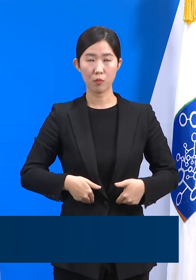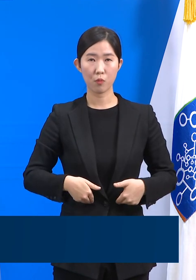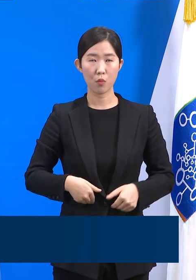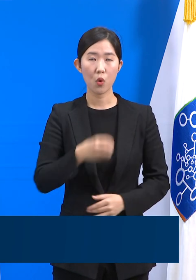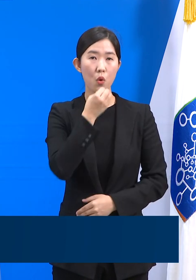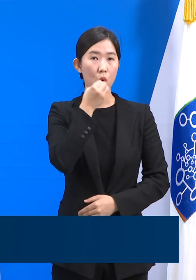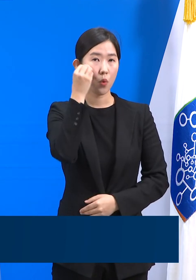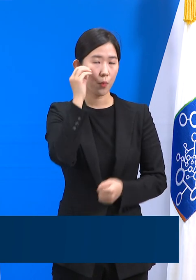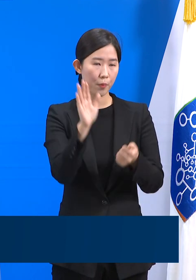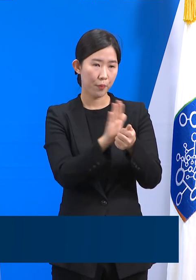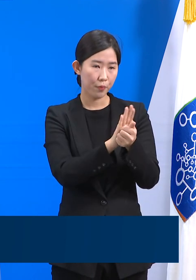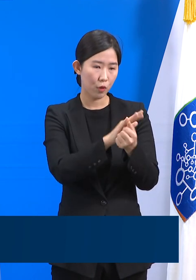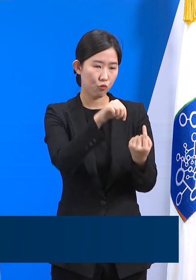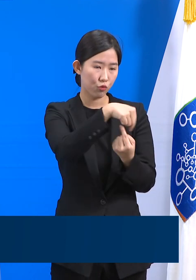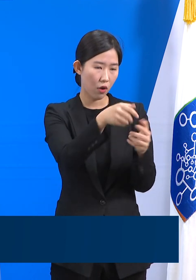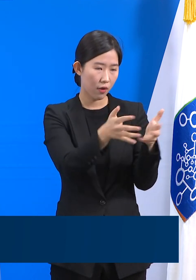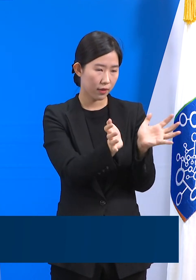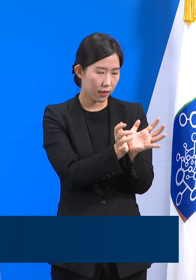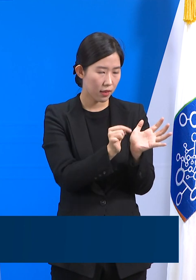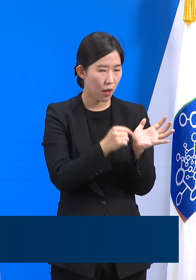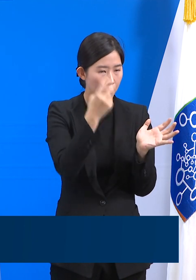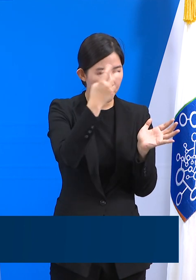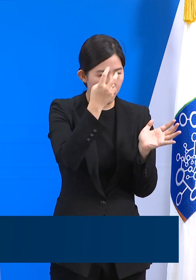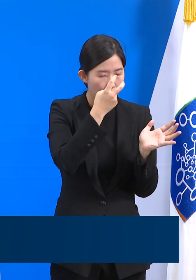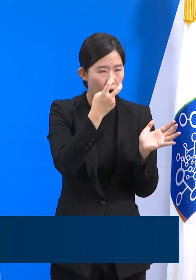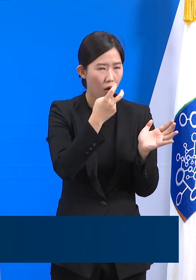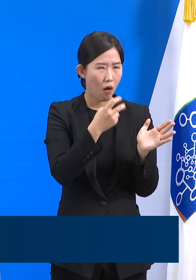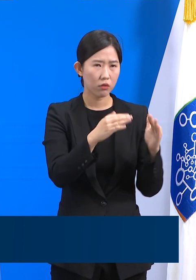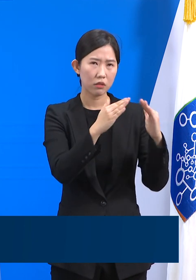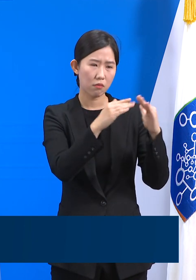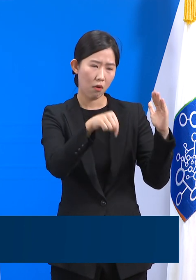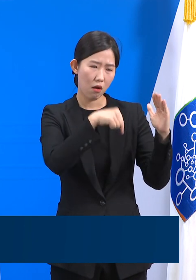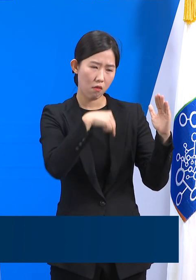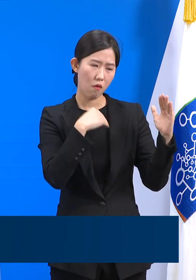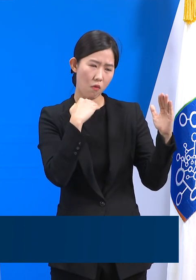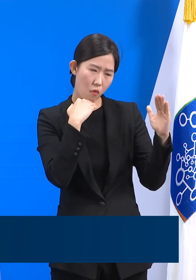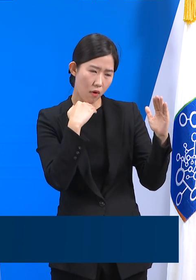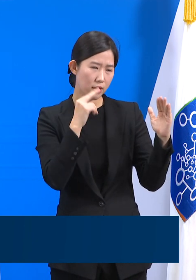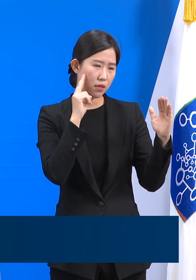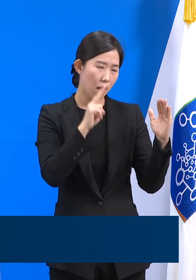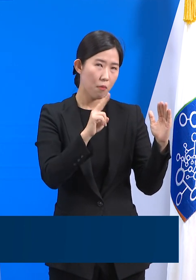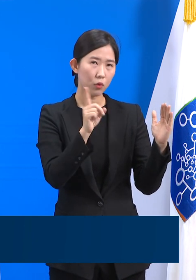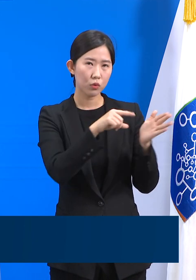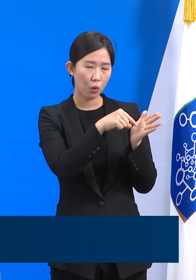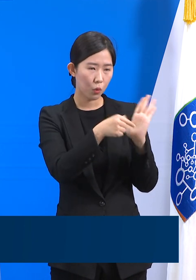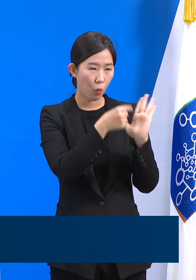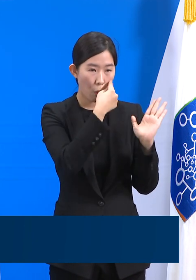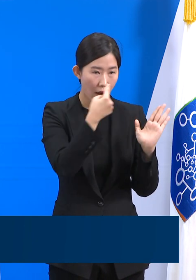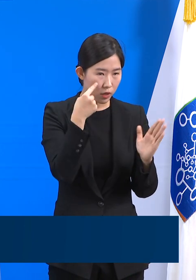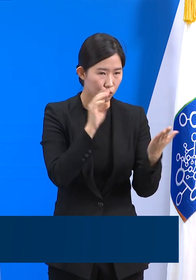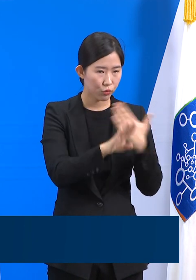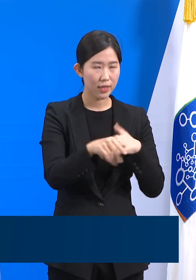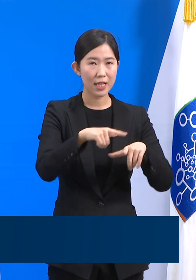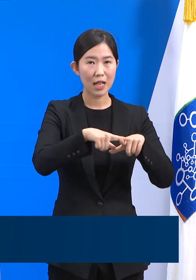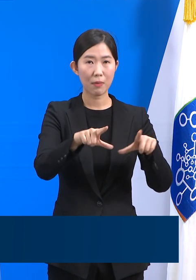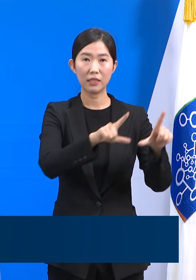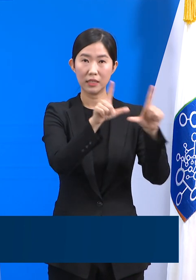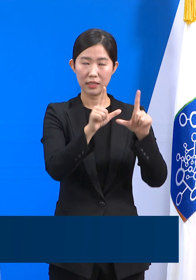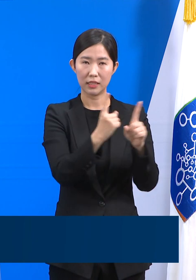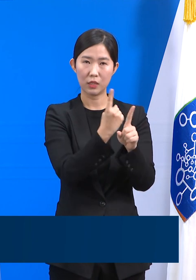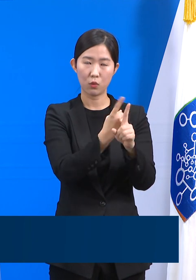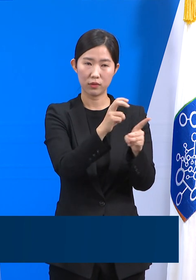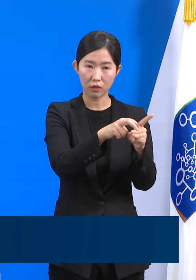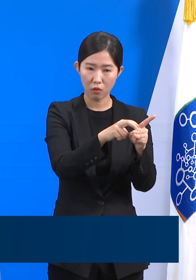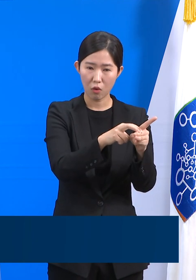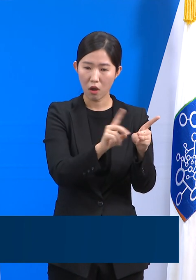가정대기자 모니터링을 통해 구변되는 증상 정도에 따라 일반생활치료센터, 그리고 특별생활치료센터 입소